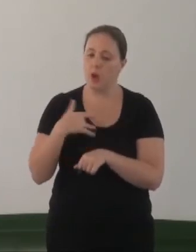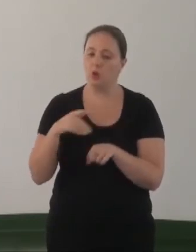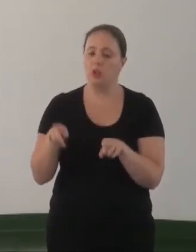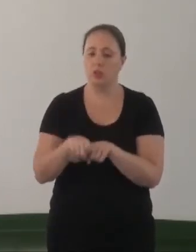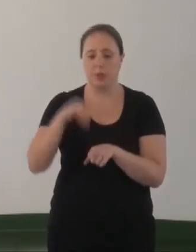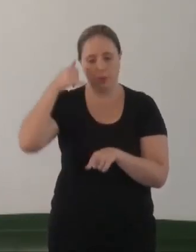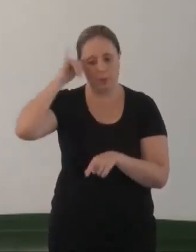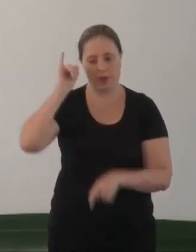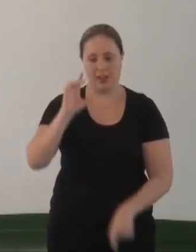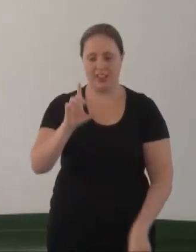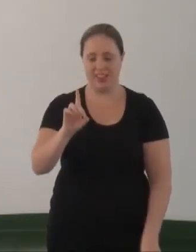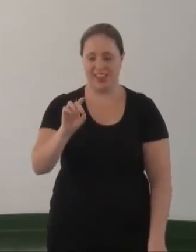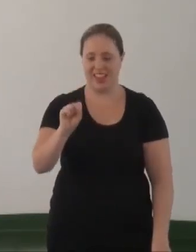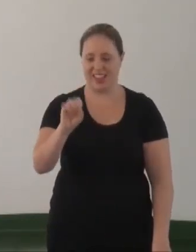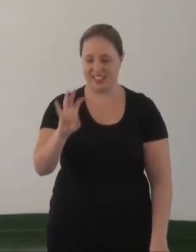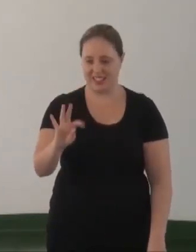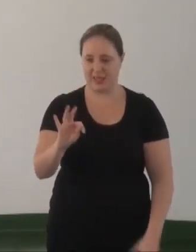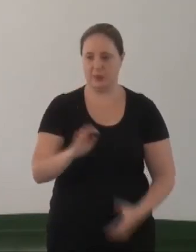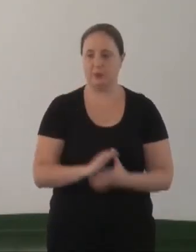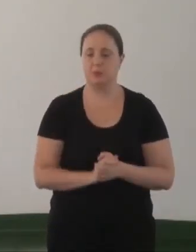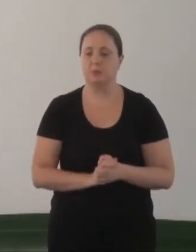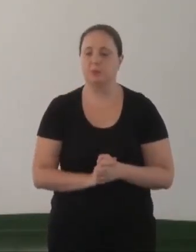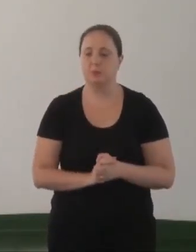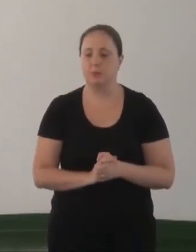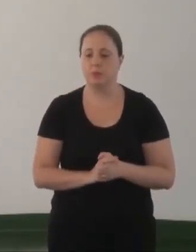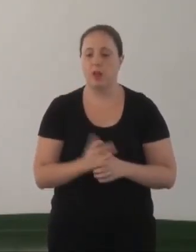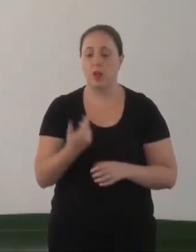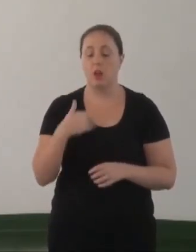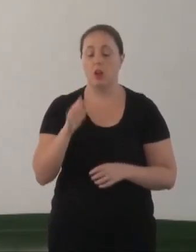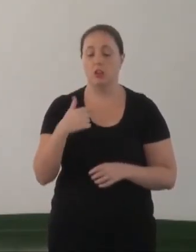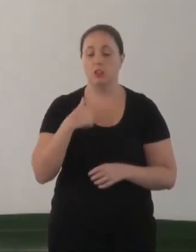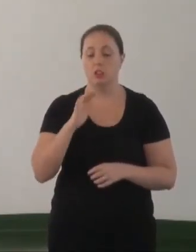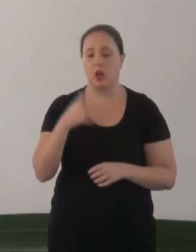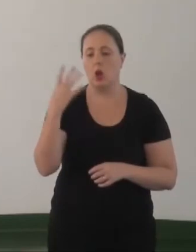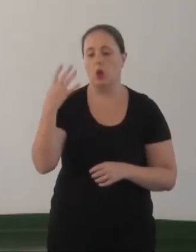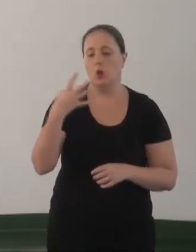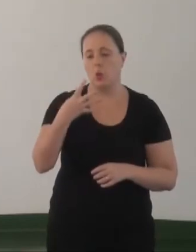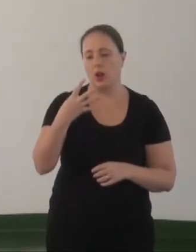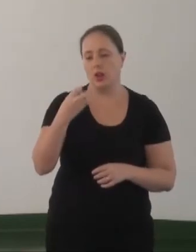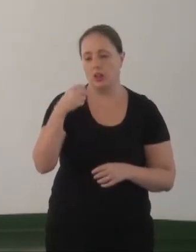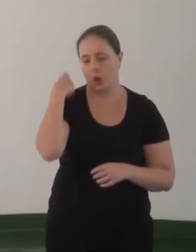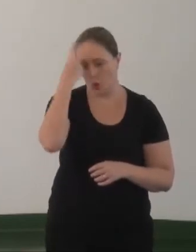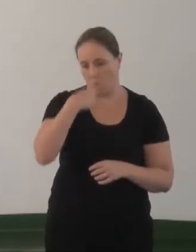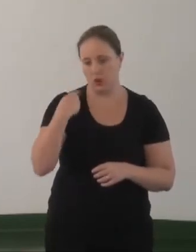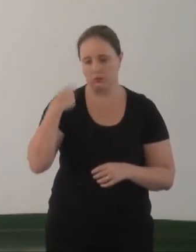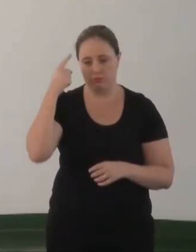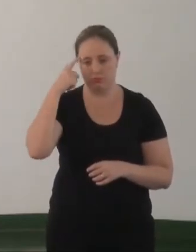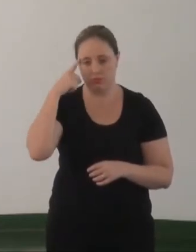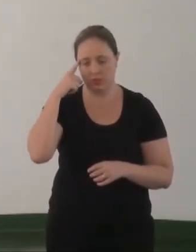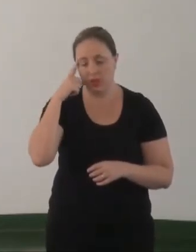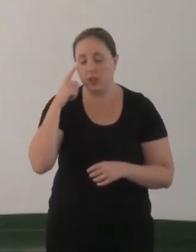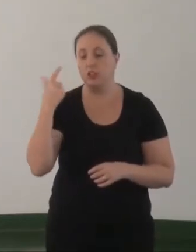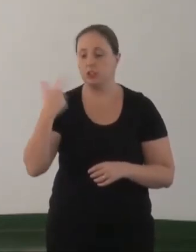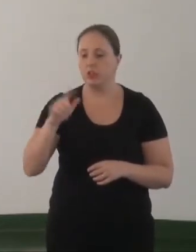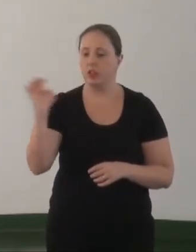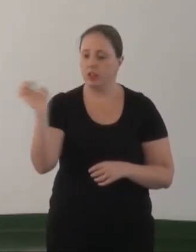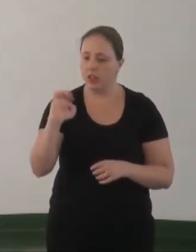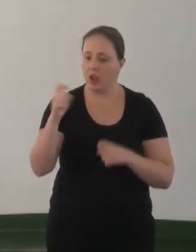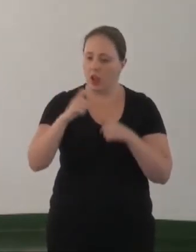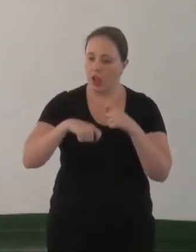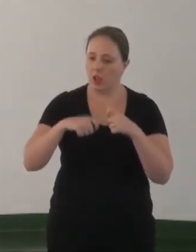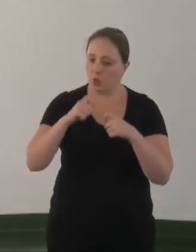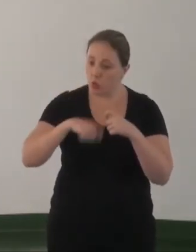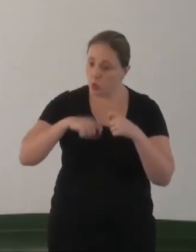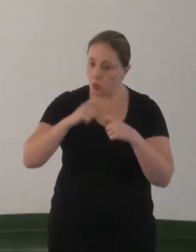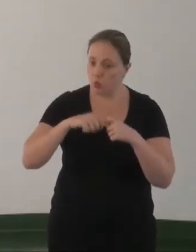DST. Eu estou com um caso na cabeça aqui, até agora já completa quase 40 horas que um gay foi vítima de estupro em Goiânia.